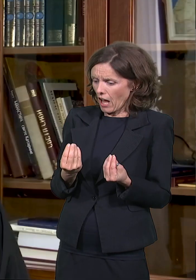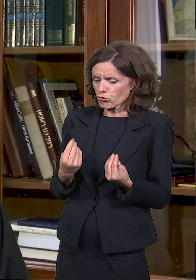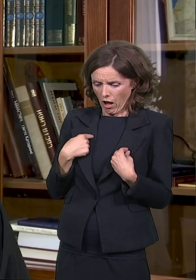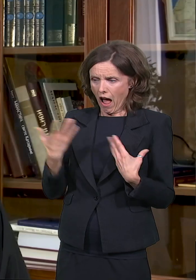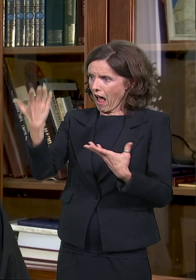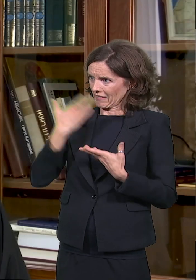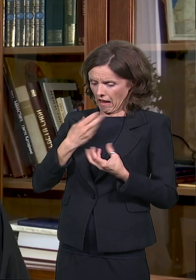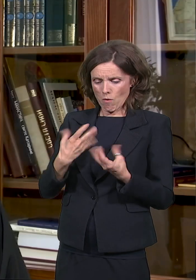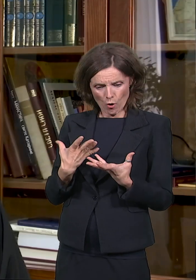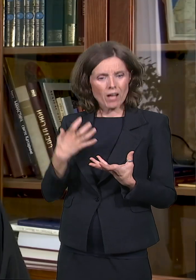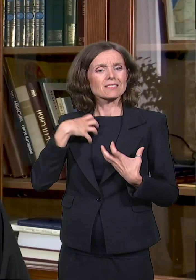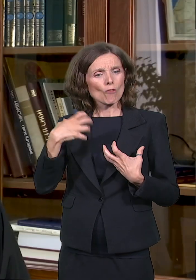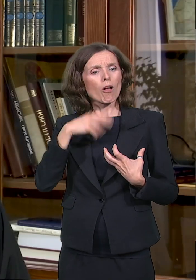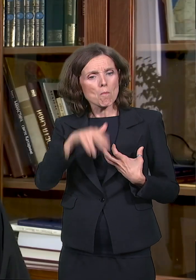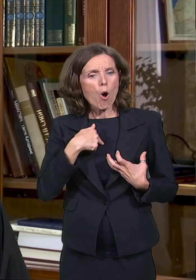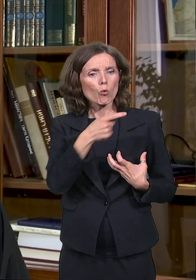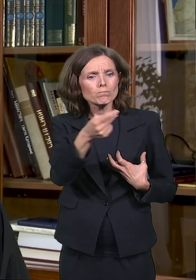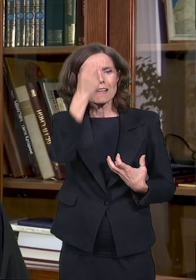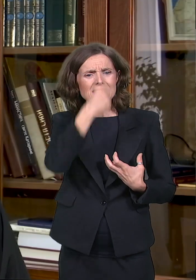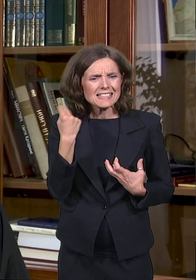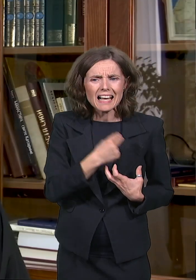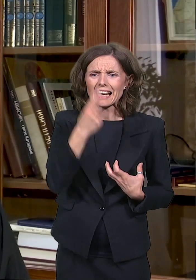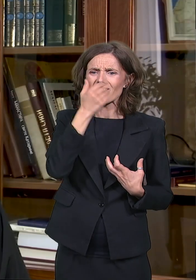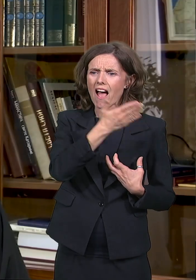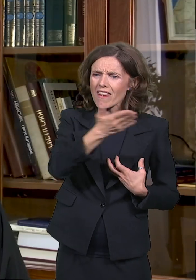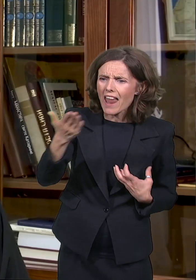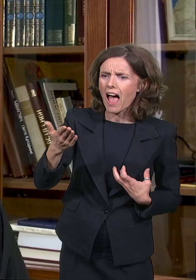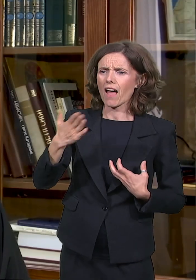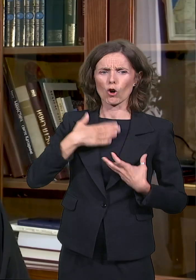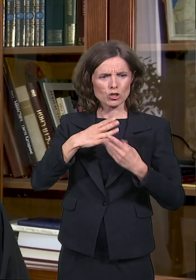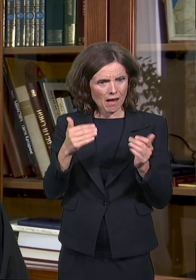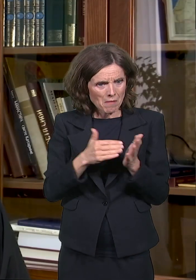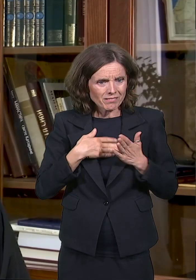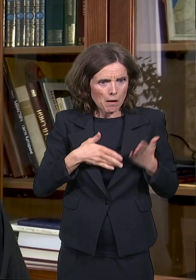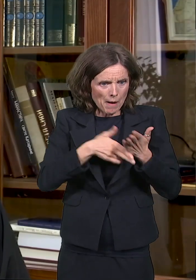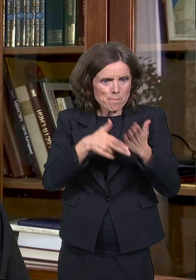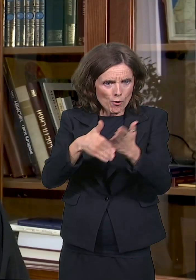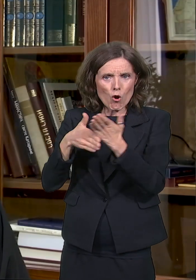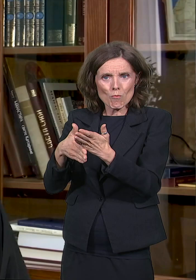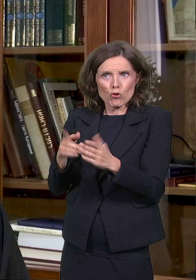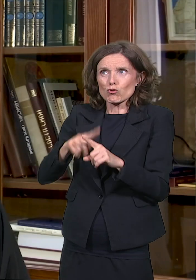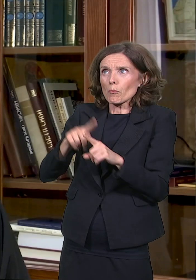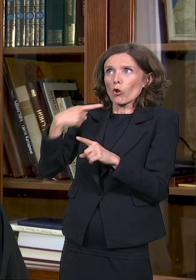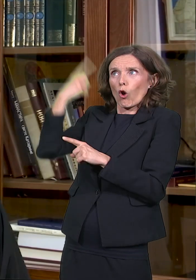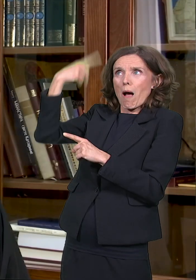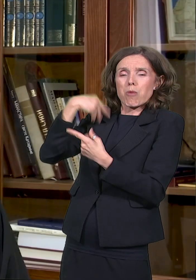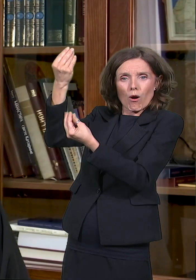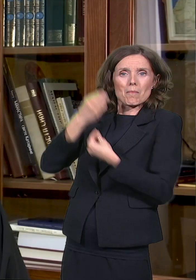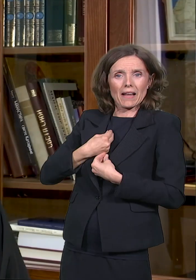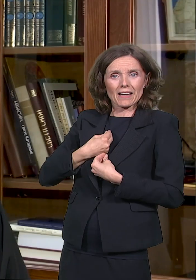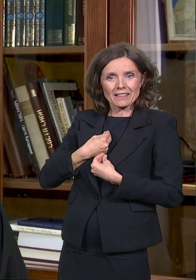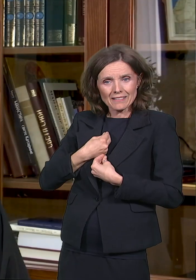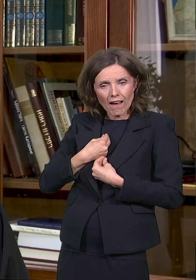i svoju otađvinu, svoj narod. Tako da je on